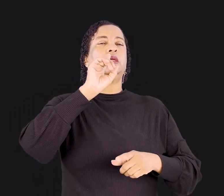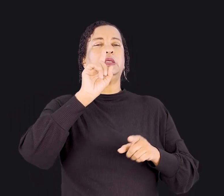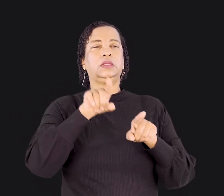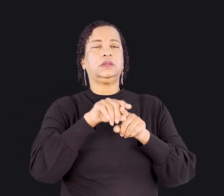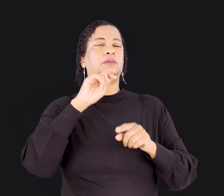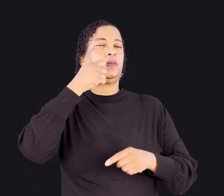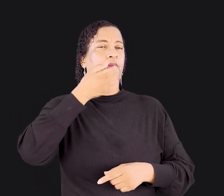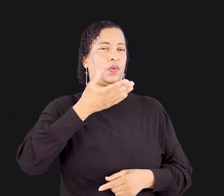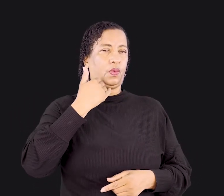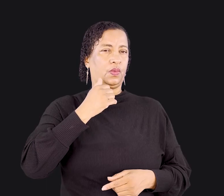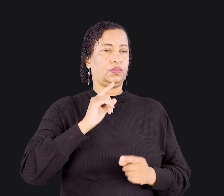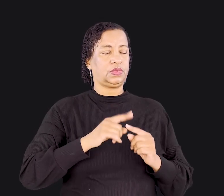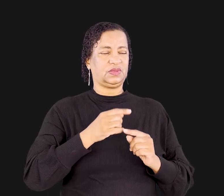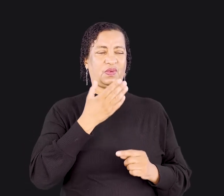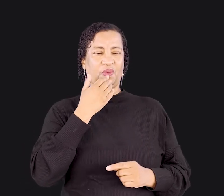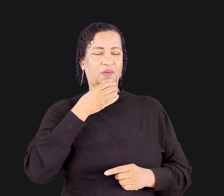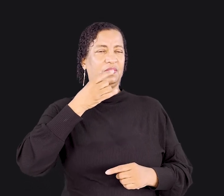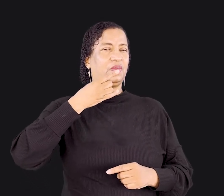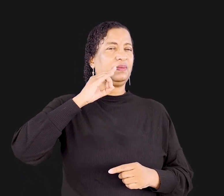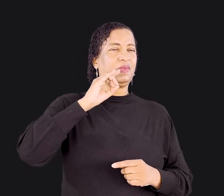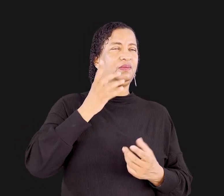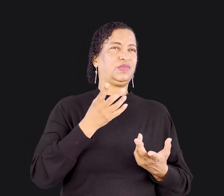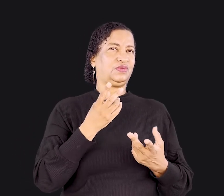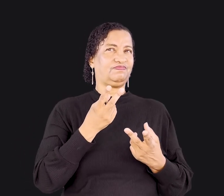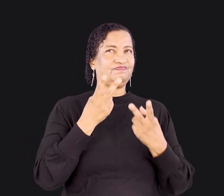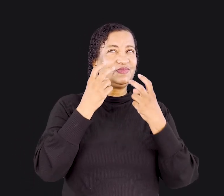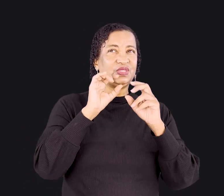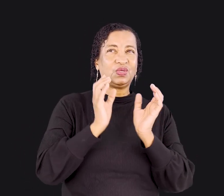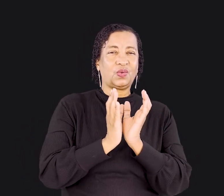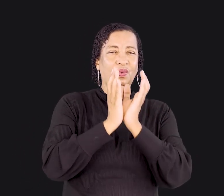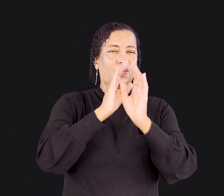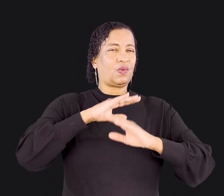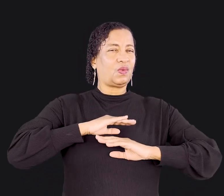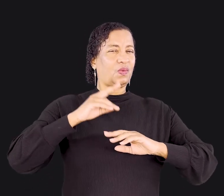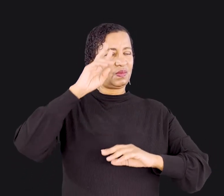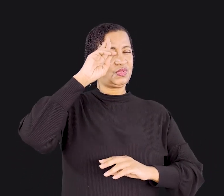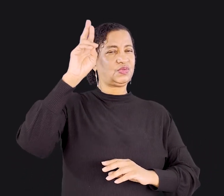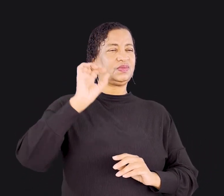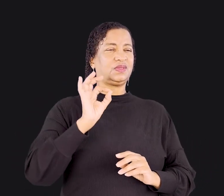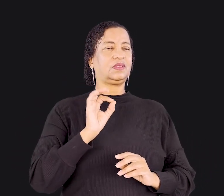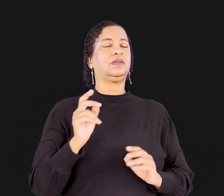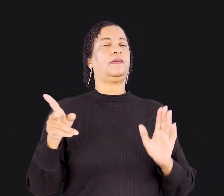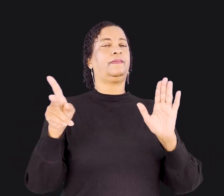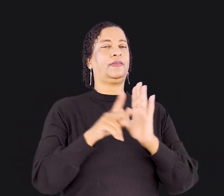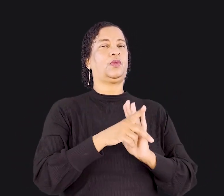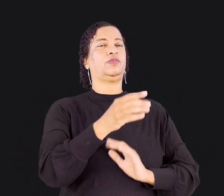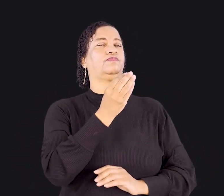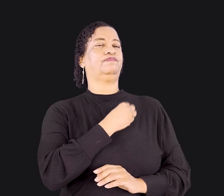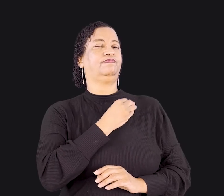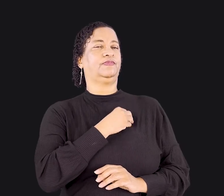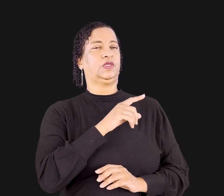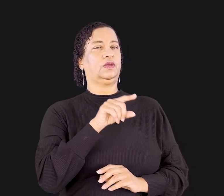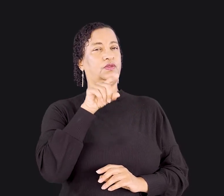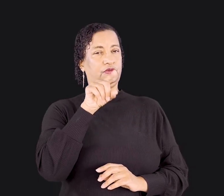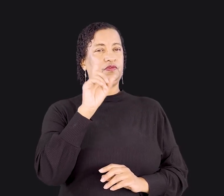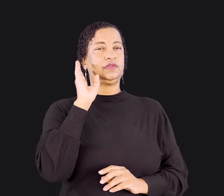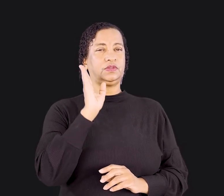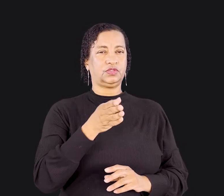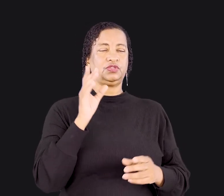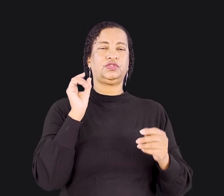come e bebe sem discernir o corpo do Senhor, come e bebe para sua própria condenação. E você, já fez este